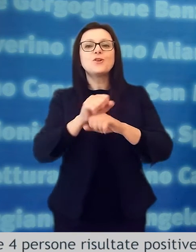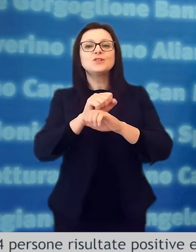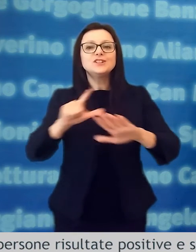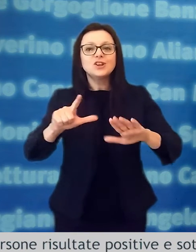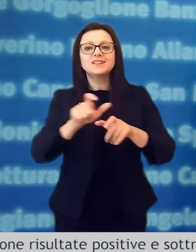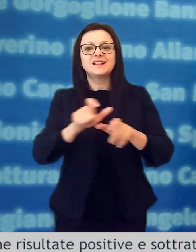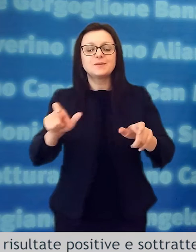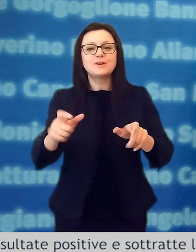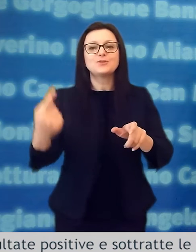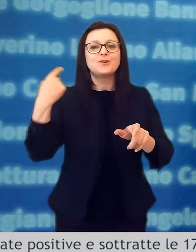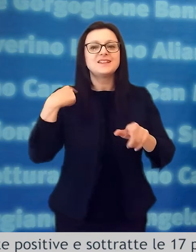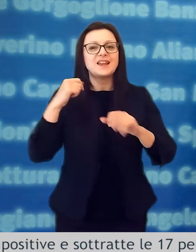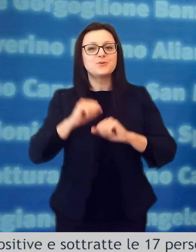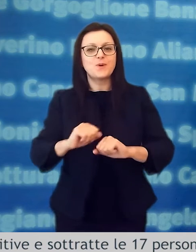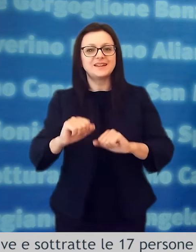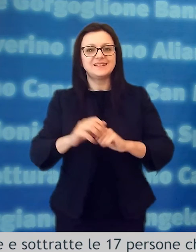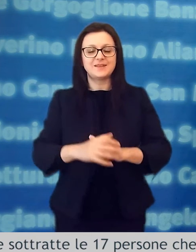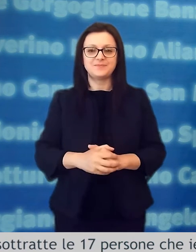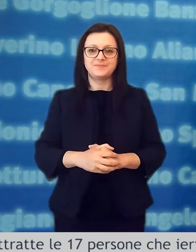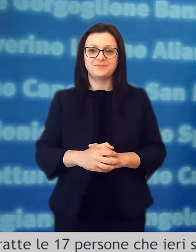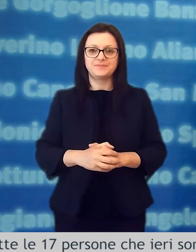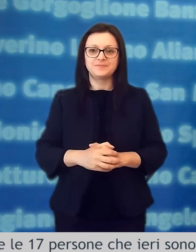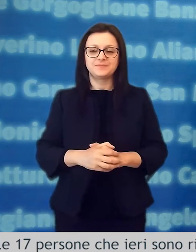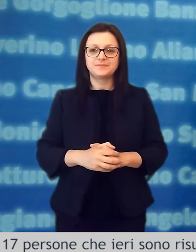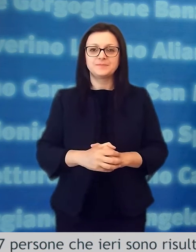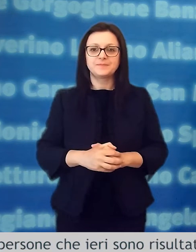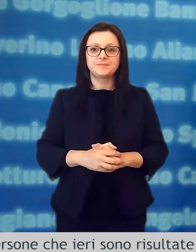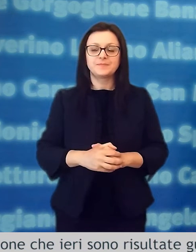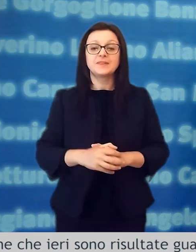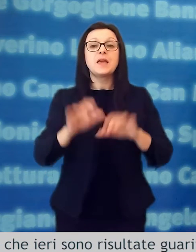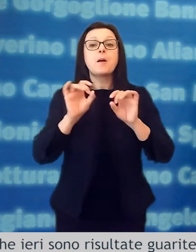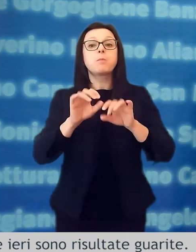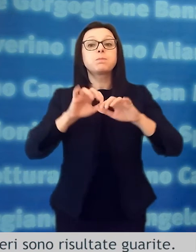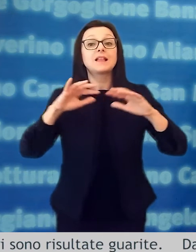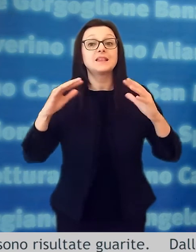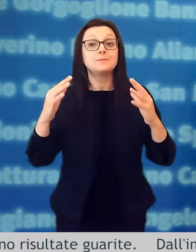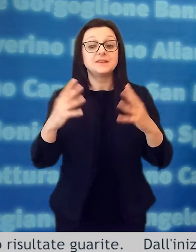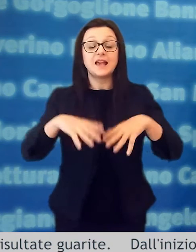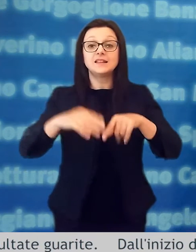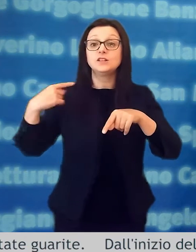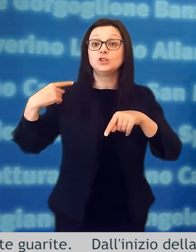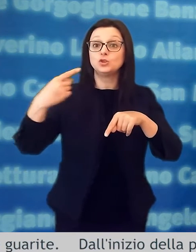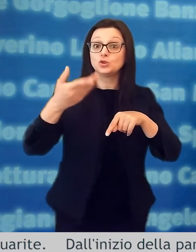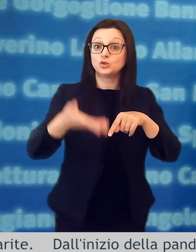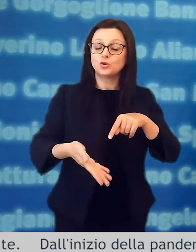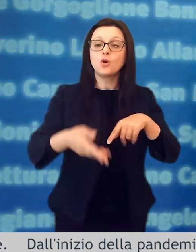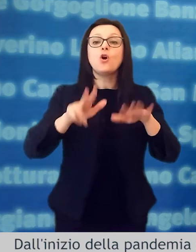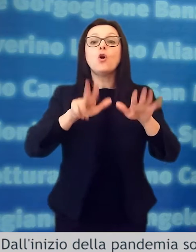sottratte le 17 persone che ieri sono risultate guarite dall'inizio della pandemia sono stati effettuati